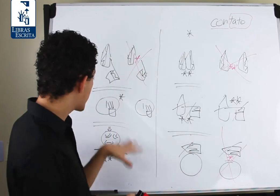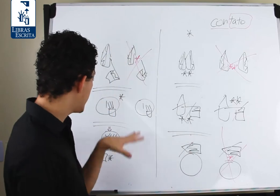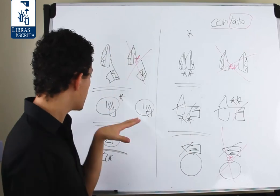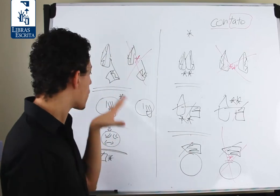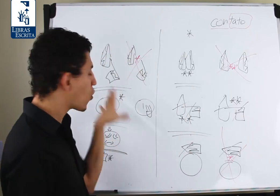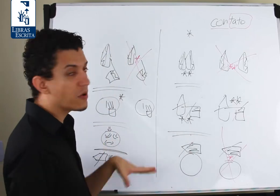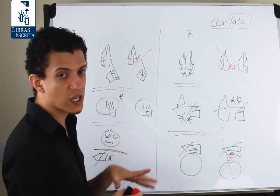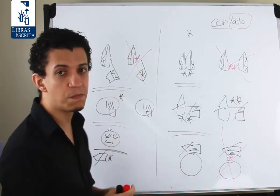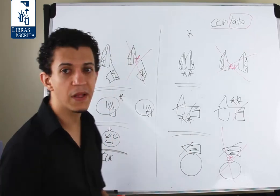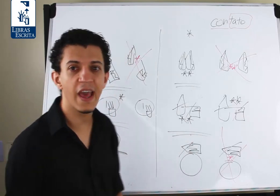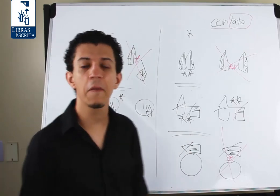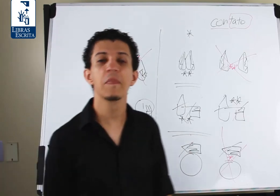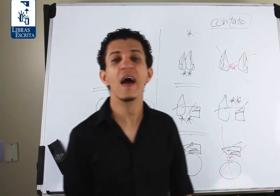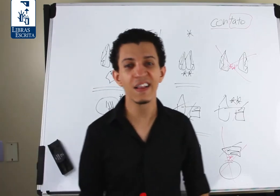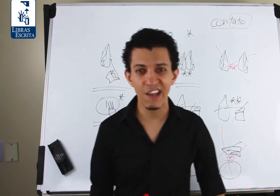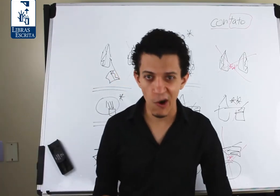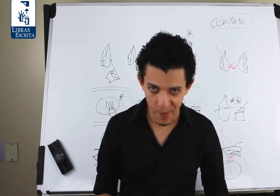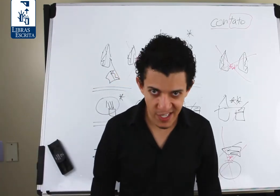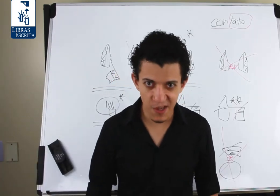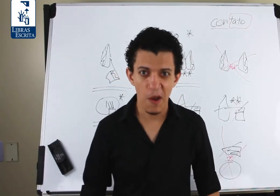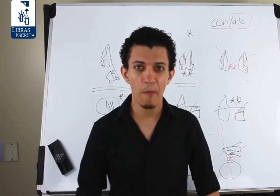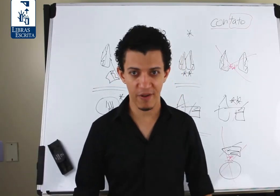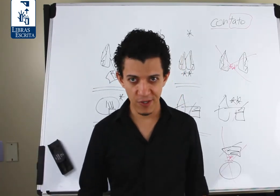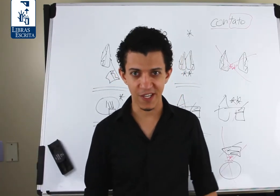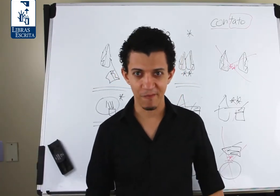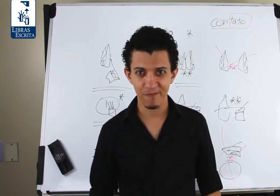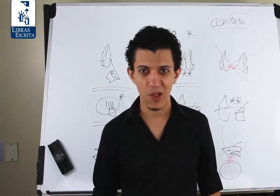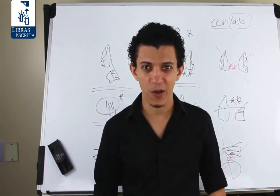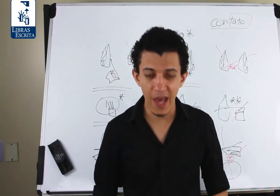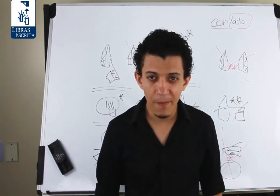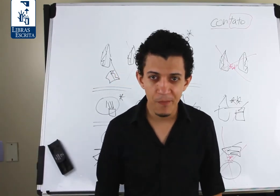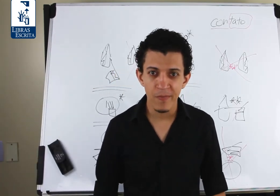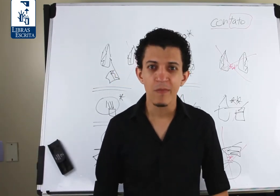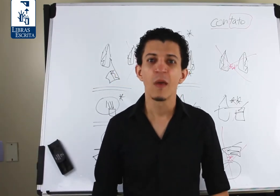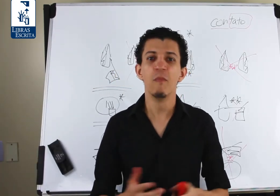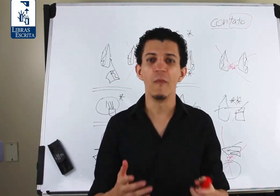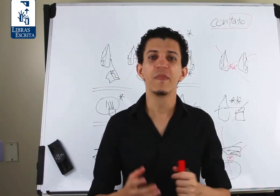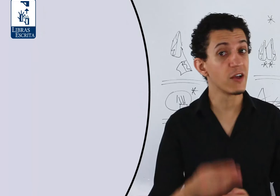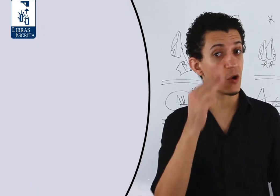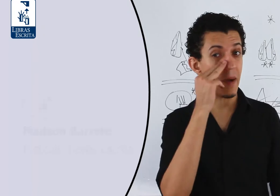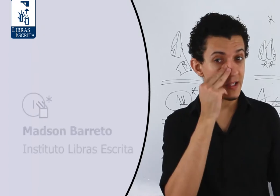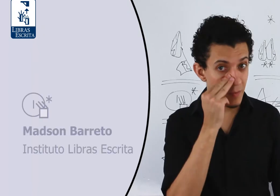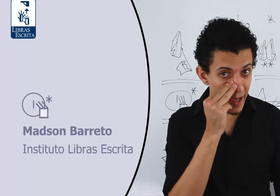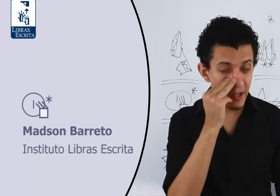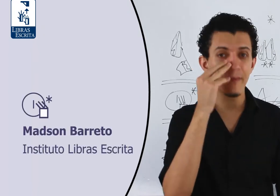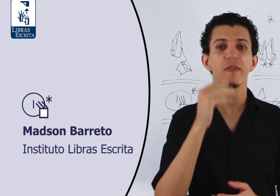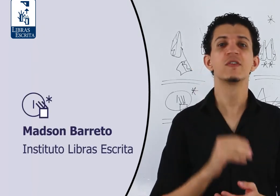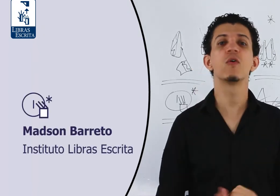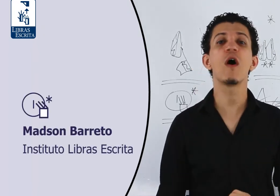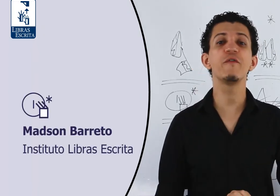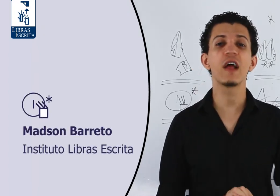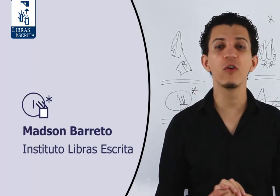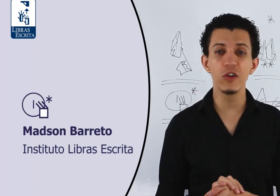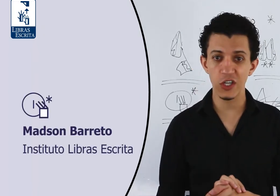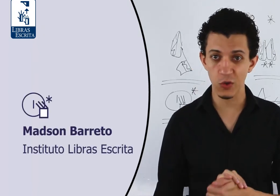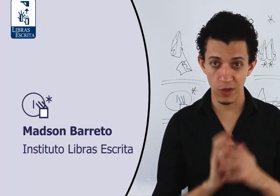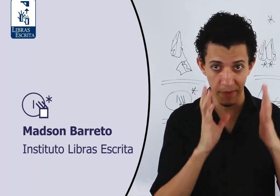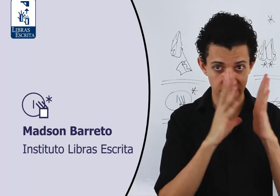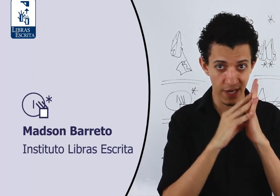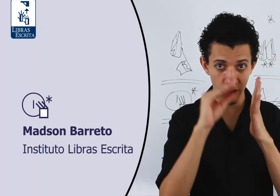aqui, como eu já expliquei anteriormente para você. Ok? Bom, eu sou o Marcos Barreto, sou o cofundador do Instituto Libra Escrito,